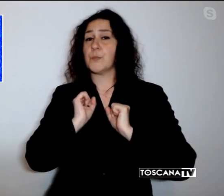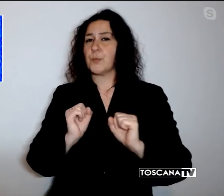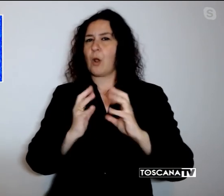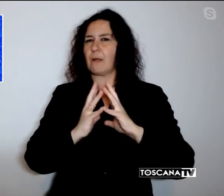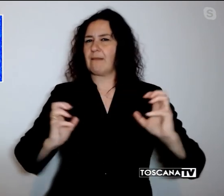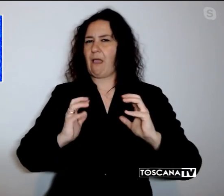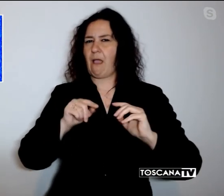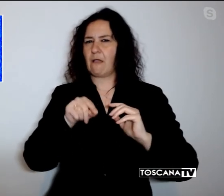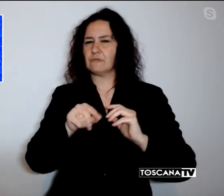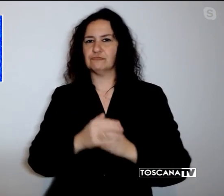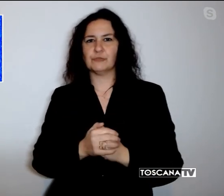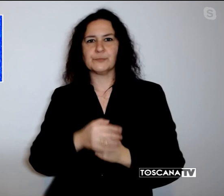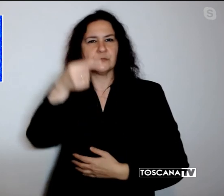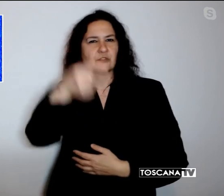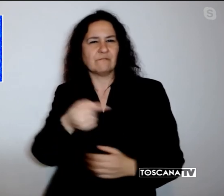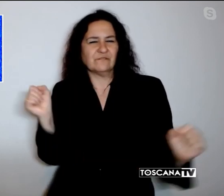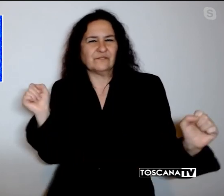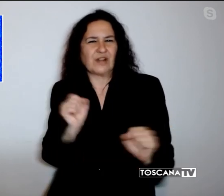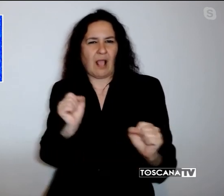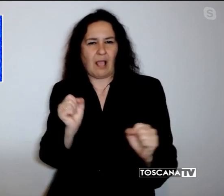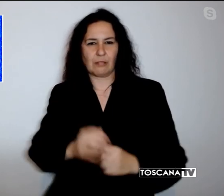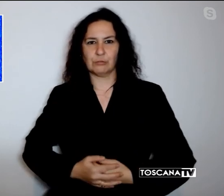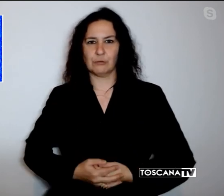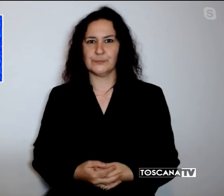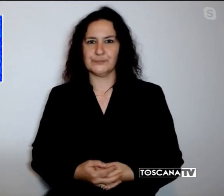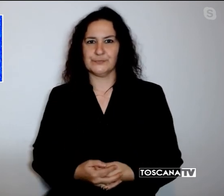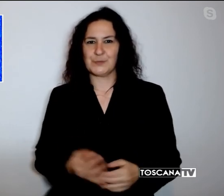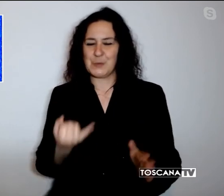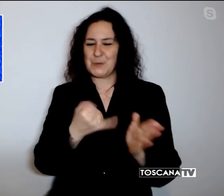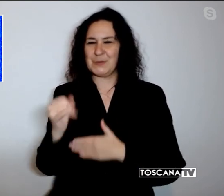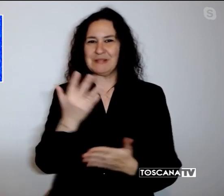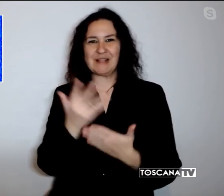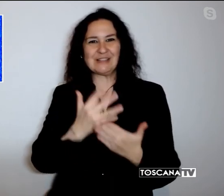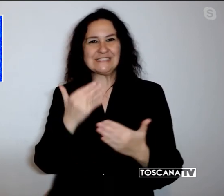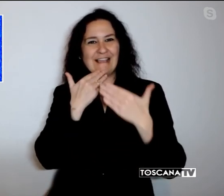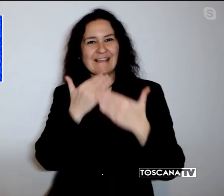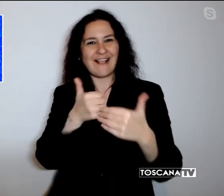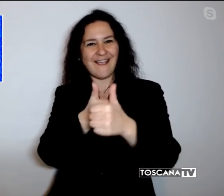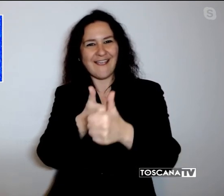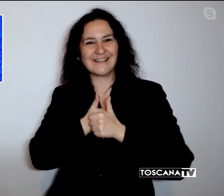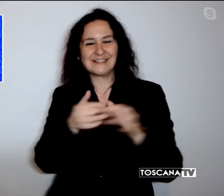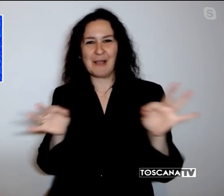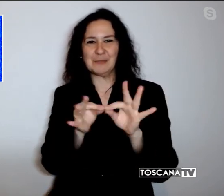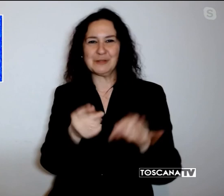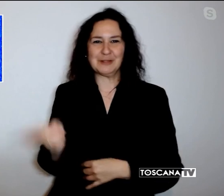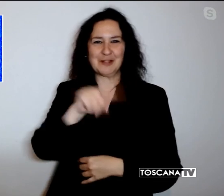giornata molto fredda. È tutto, grazie per averci seguito, arrivederci a domani.